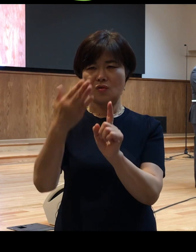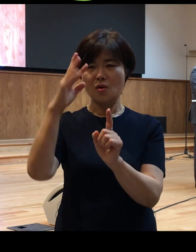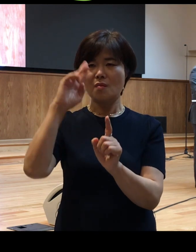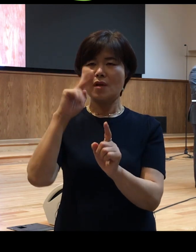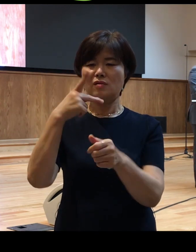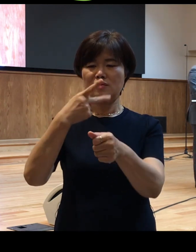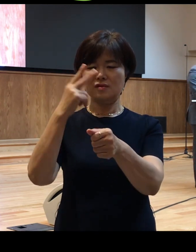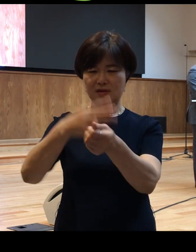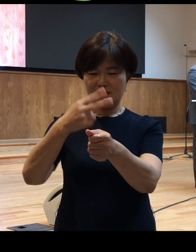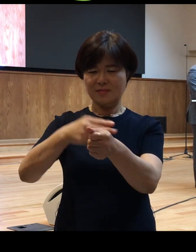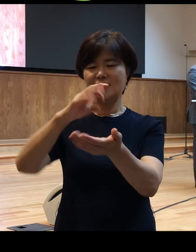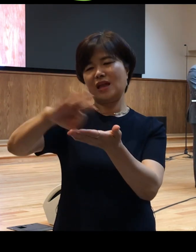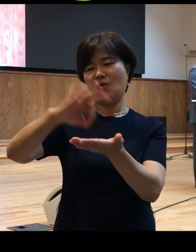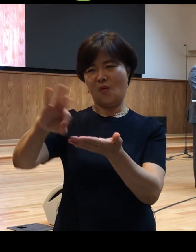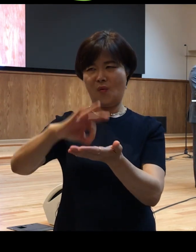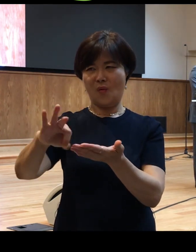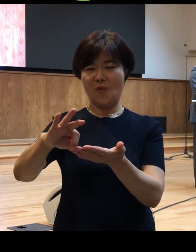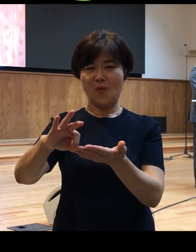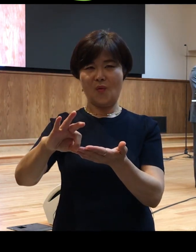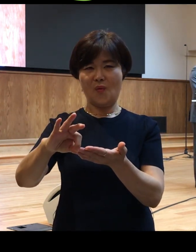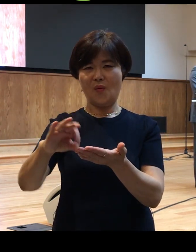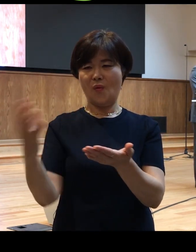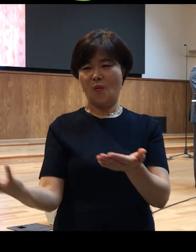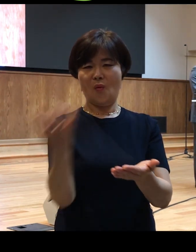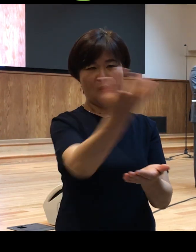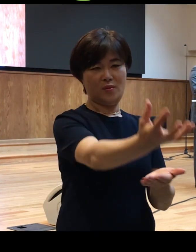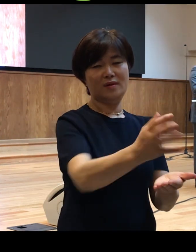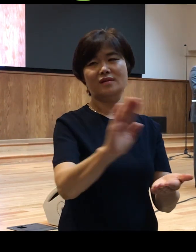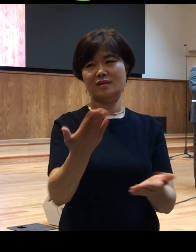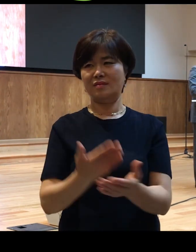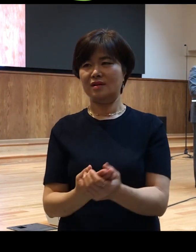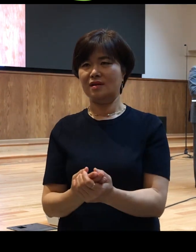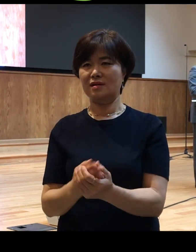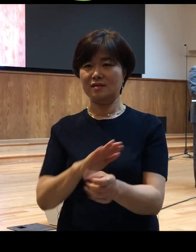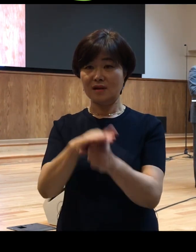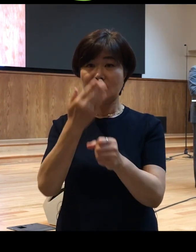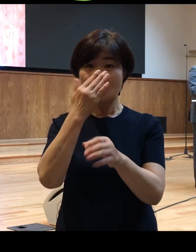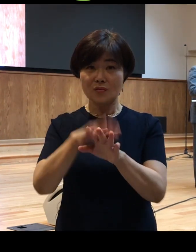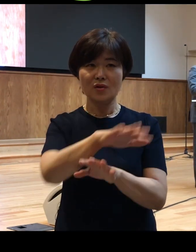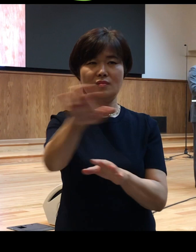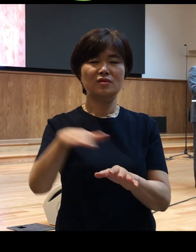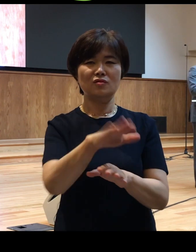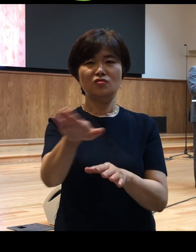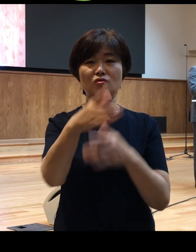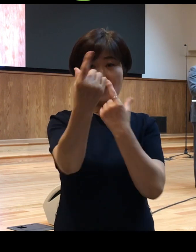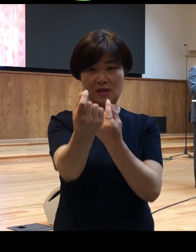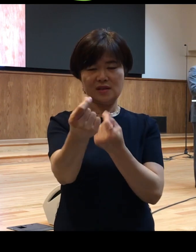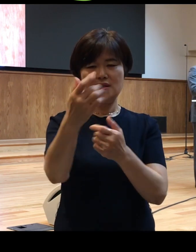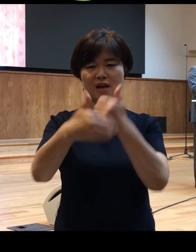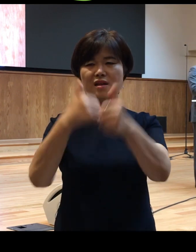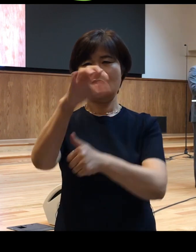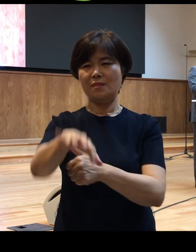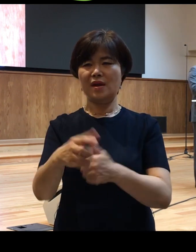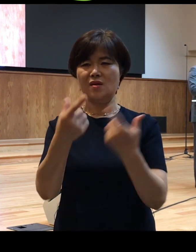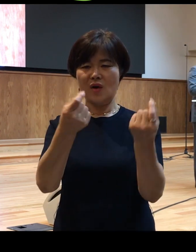것입니다 사랑하는 성대 여러분 저와 여러분도 하나님 앞에 그렇게 쓰임받고